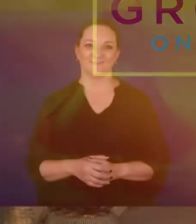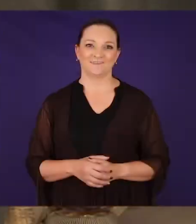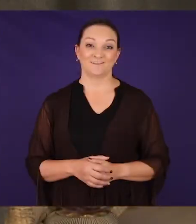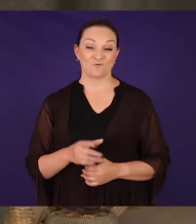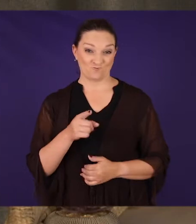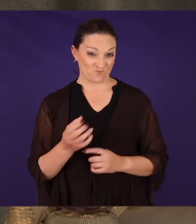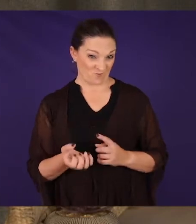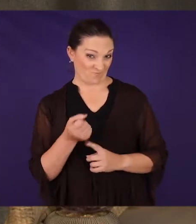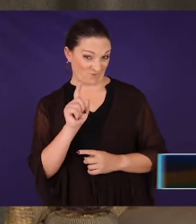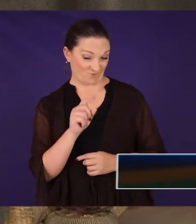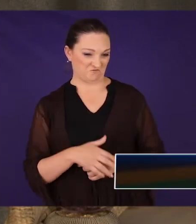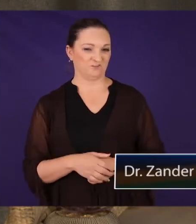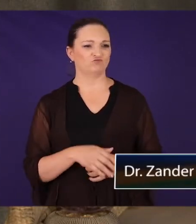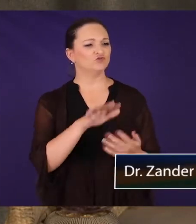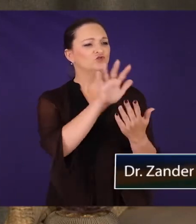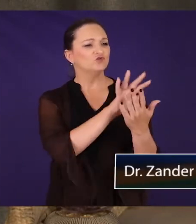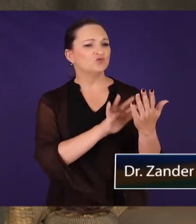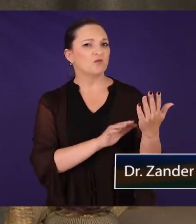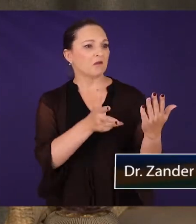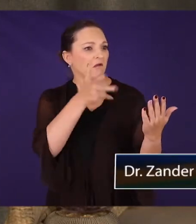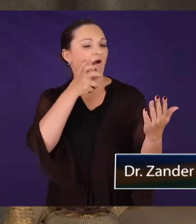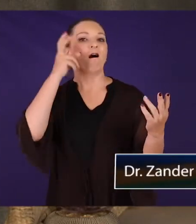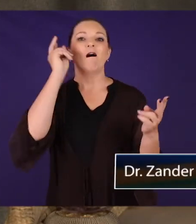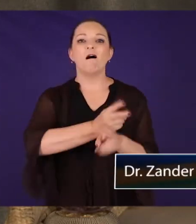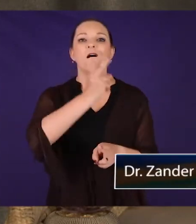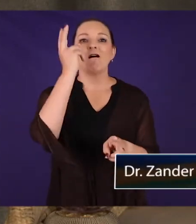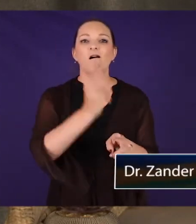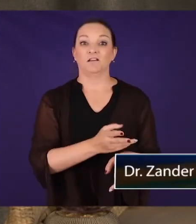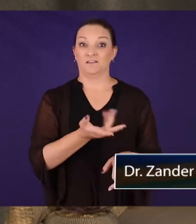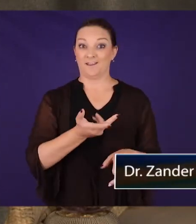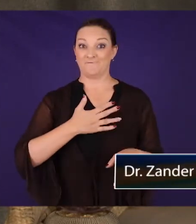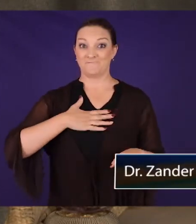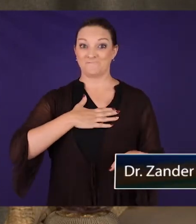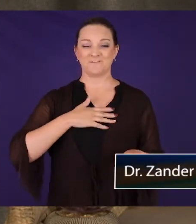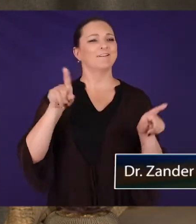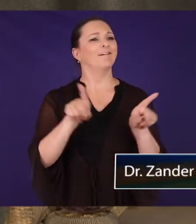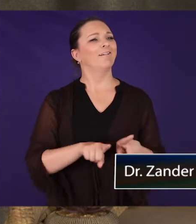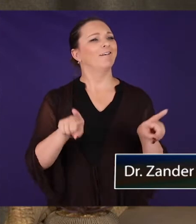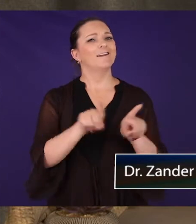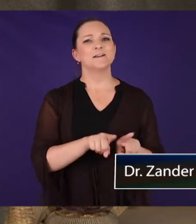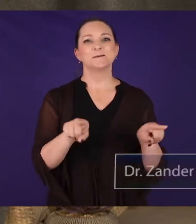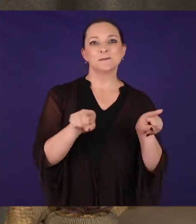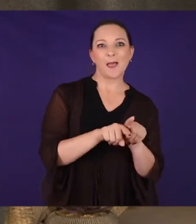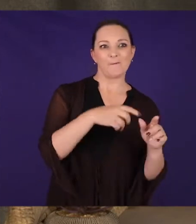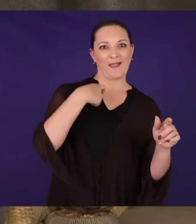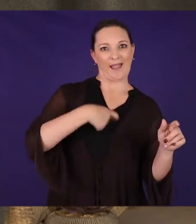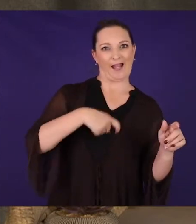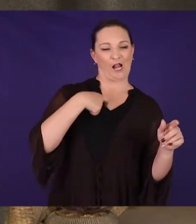Het jou achtergekom as jy een bekende verhaal weer hoor, dan leef jy jyself elke keer in die selfde karakter in. Wat bijvoorbeeld